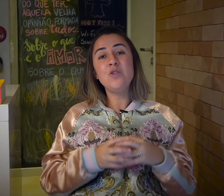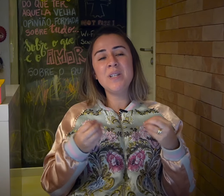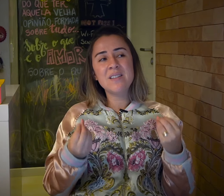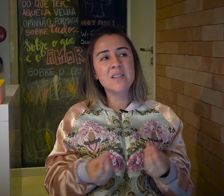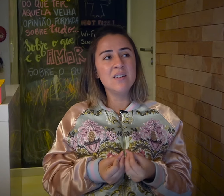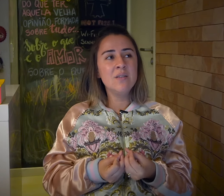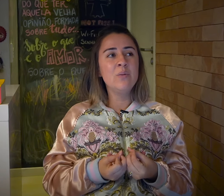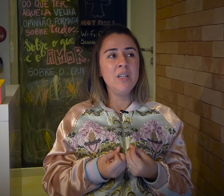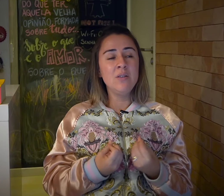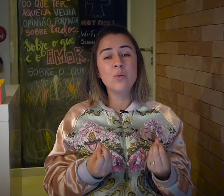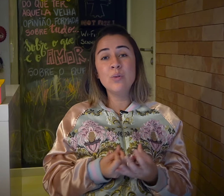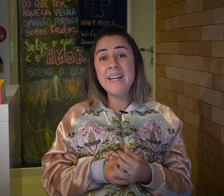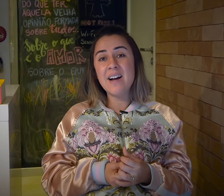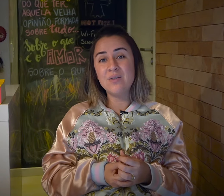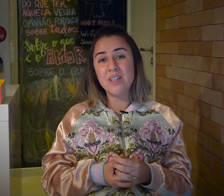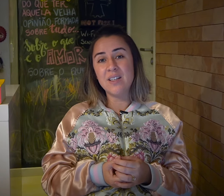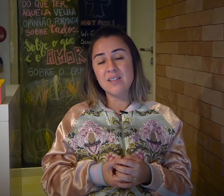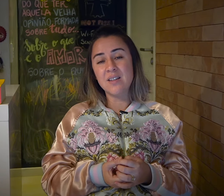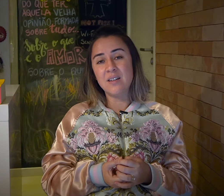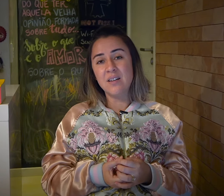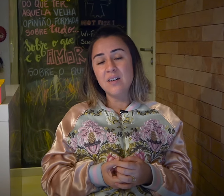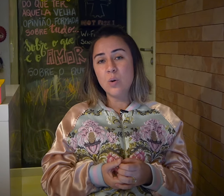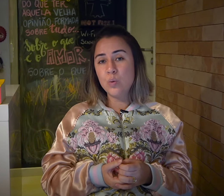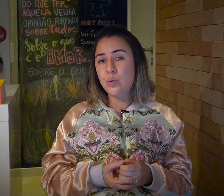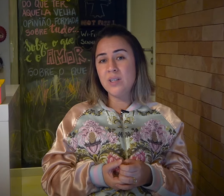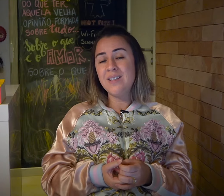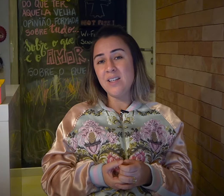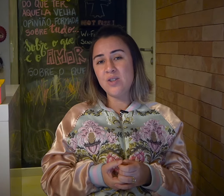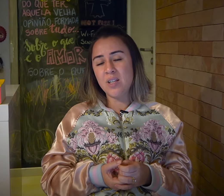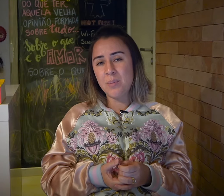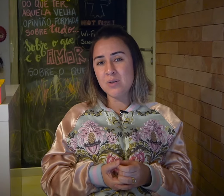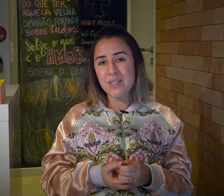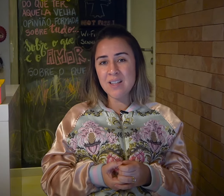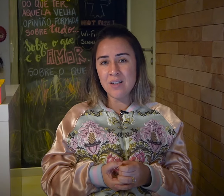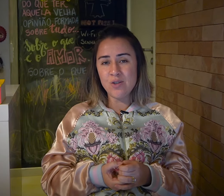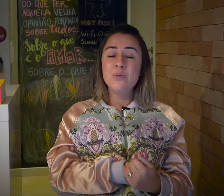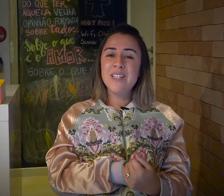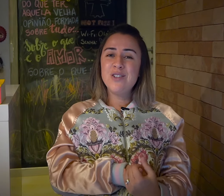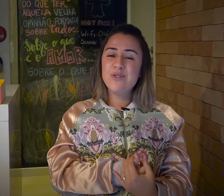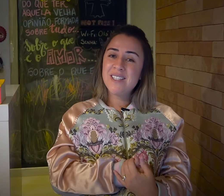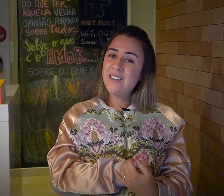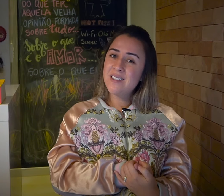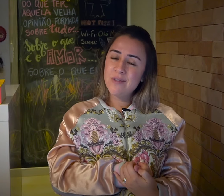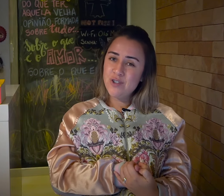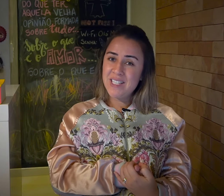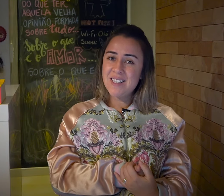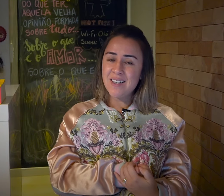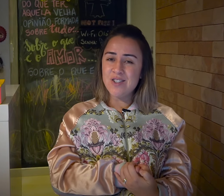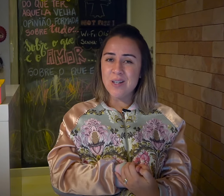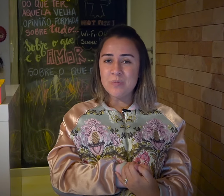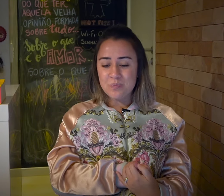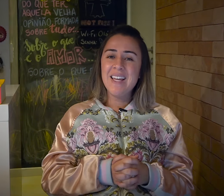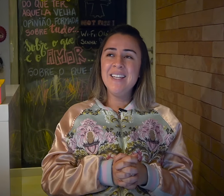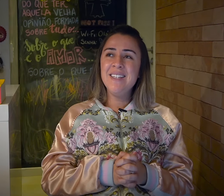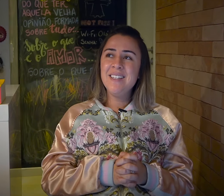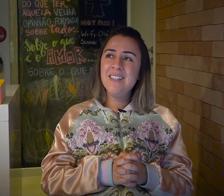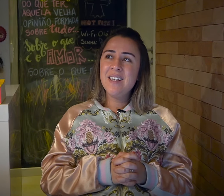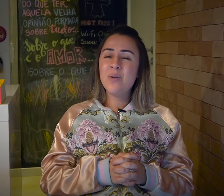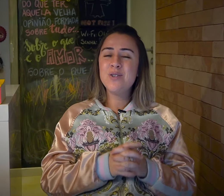admiração e todo o legado que essa cultura deixa pra sociedade. No sentido de aceitação da diversidade. Eu acho